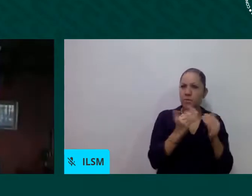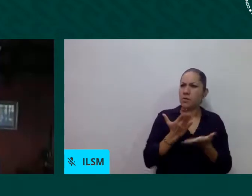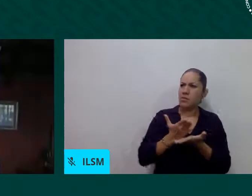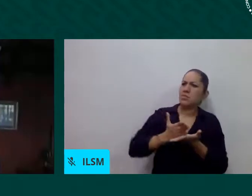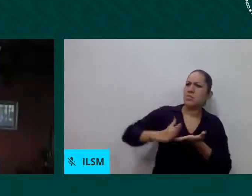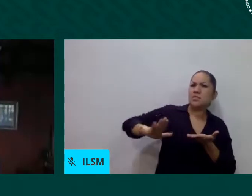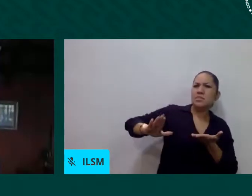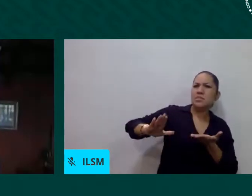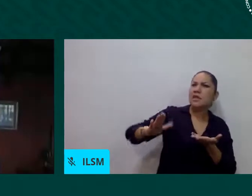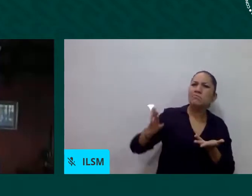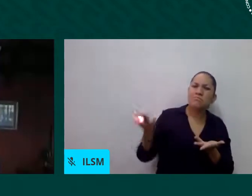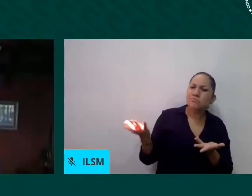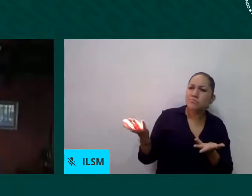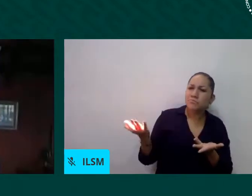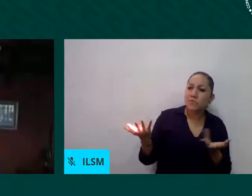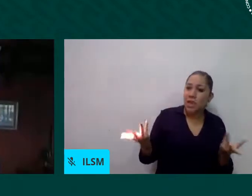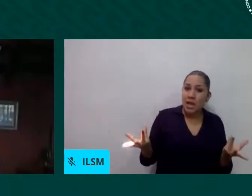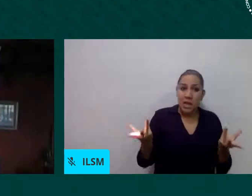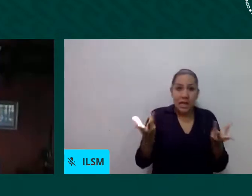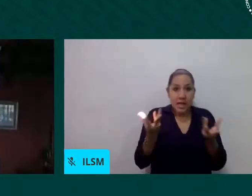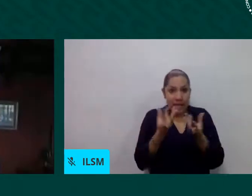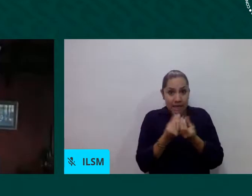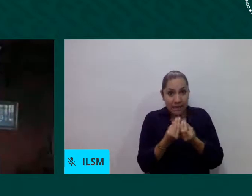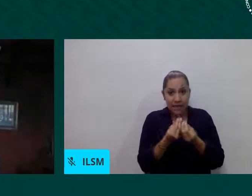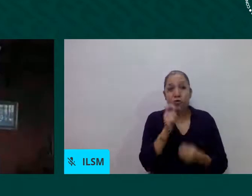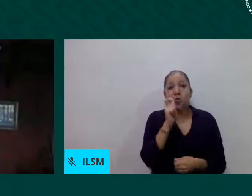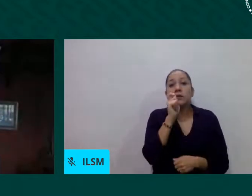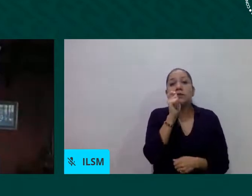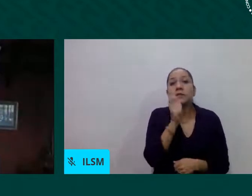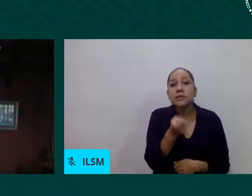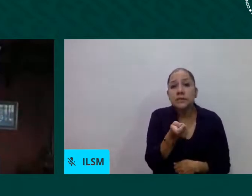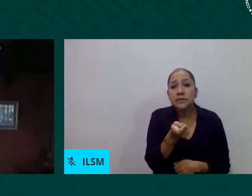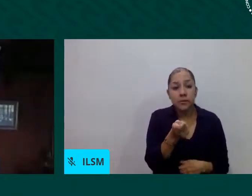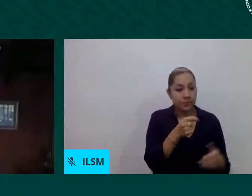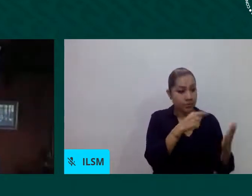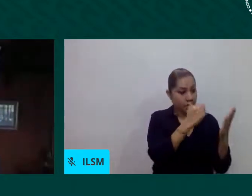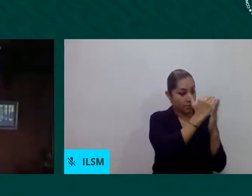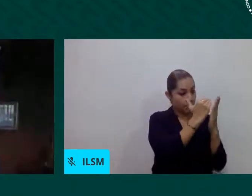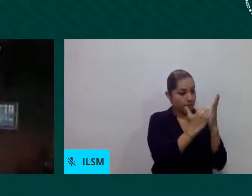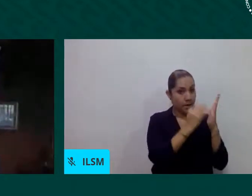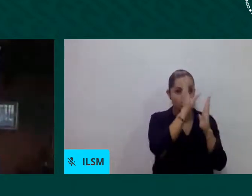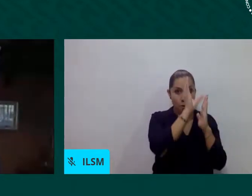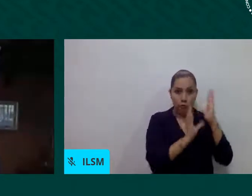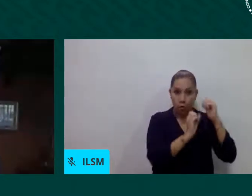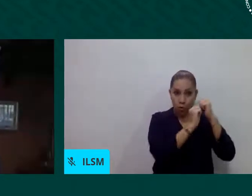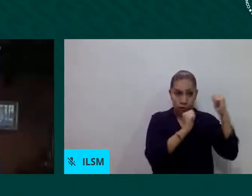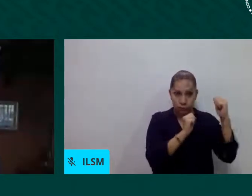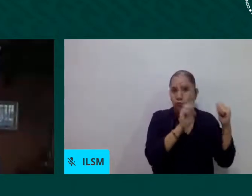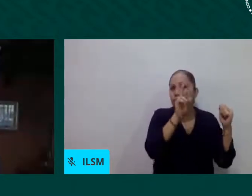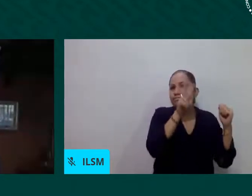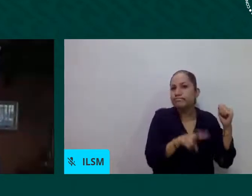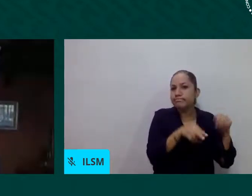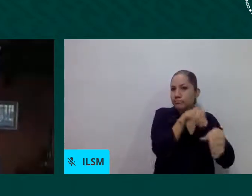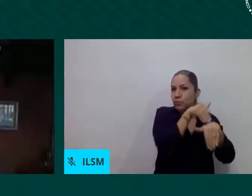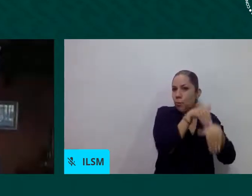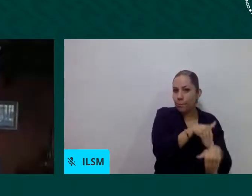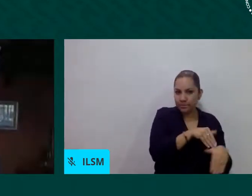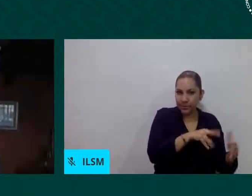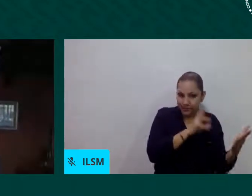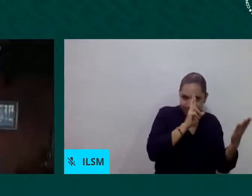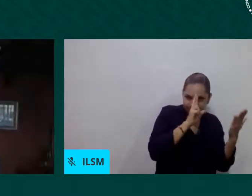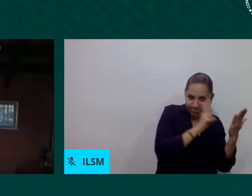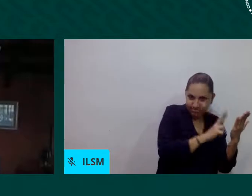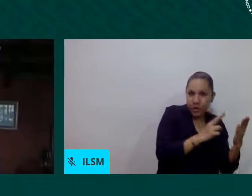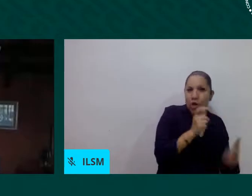constitucionales el reconocimiento de que tienen los mismos derechos y las mismas obligaciones que el resto de la